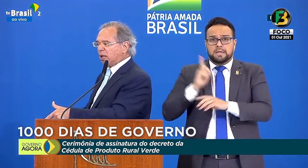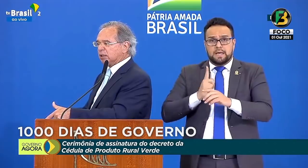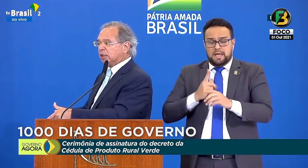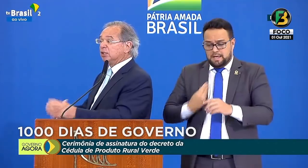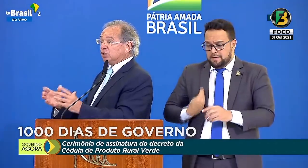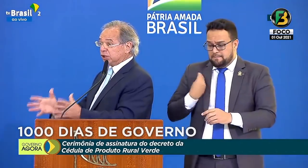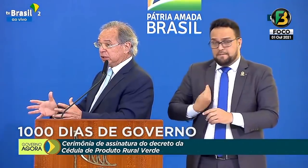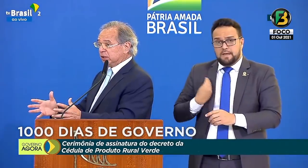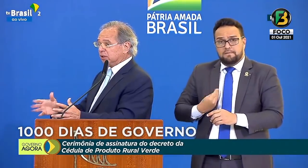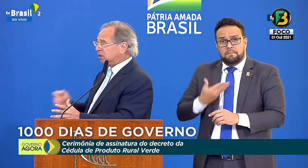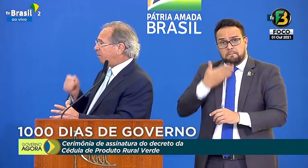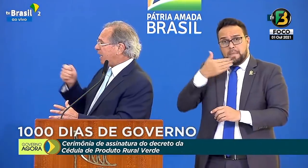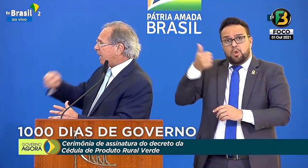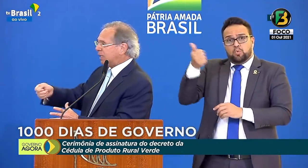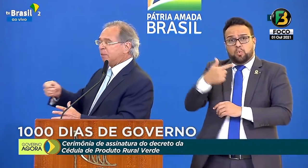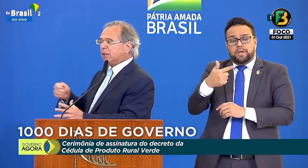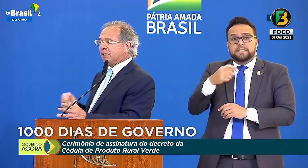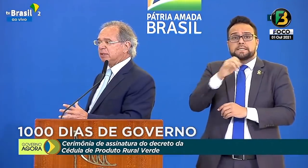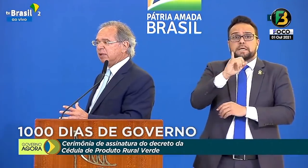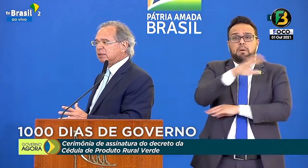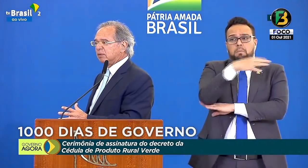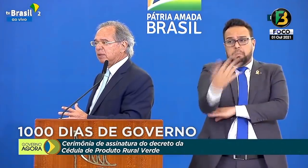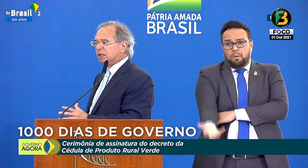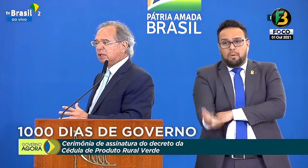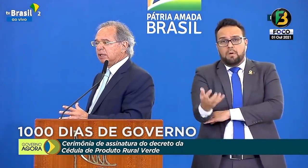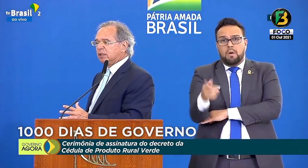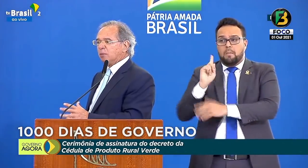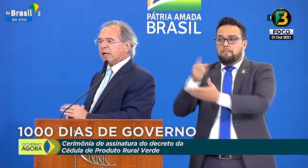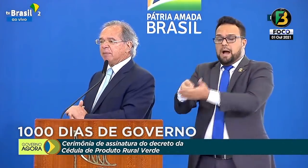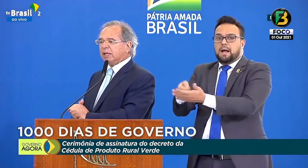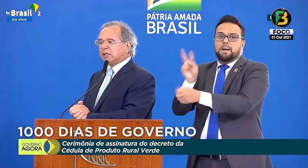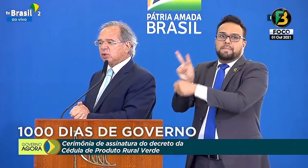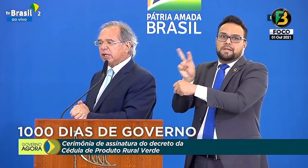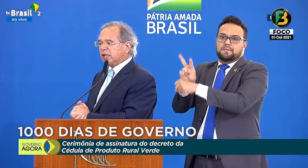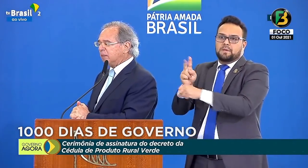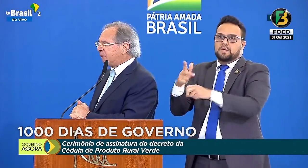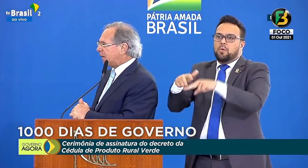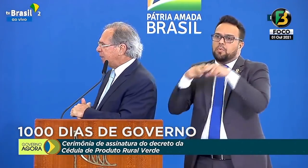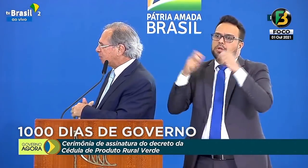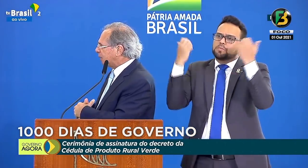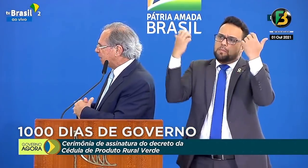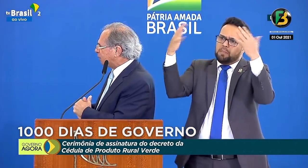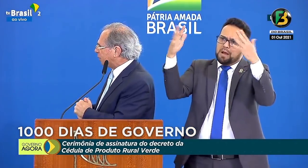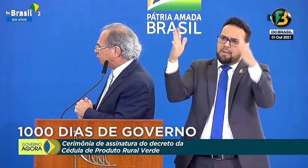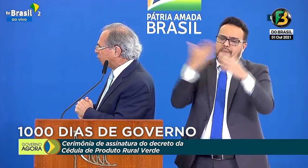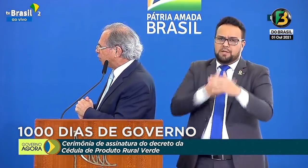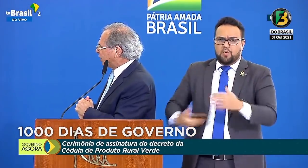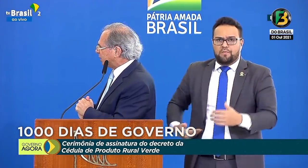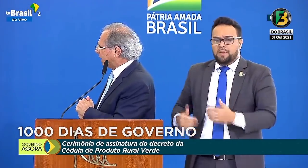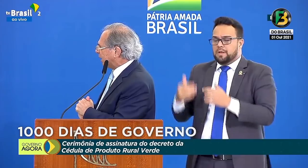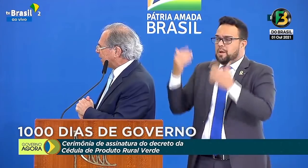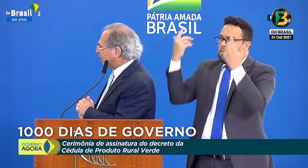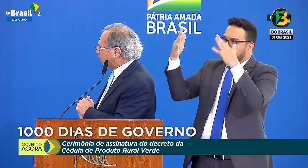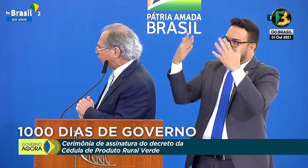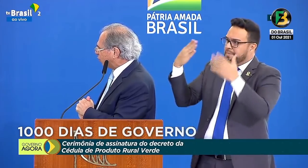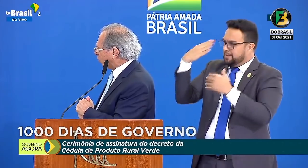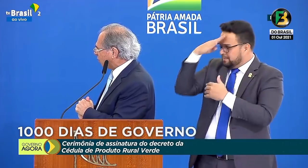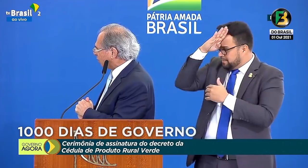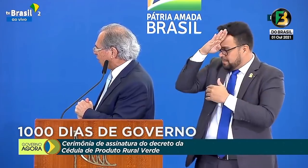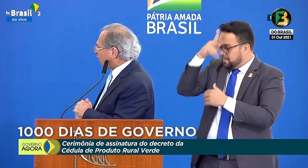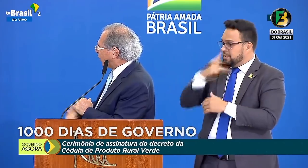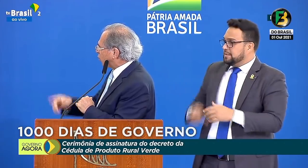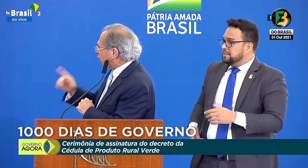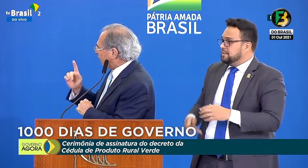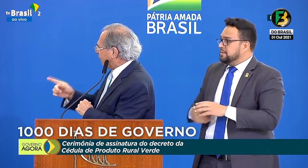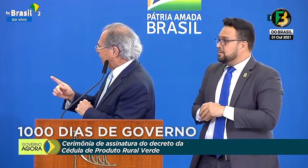mais do a morta? Sim, se pagarem pela preservação. Então, parabéns a toda a equipe, parabéns, presidente, pelos mil dias, e estamos no